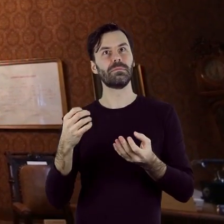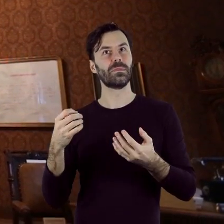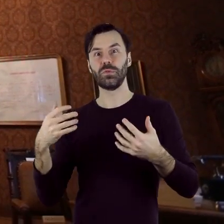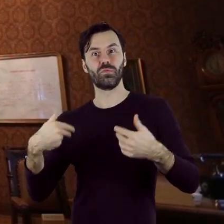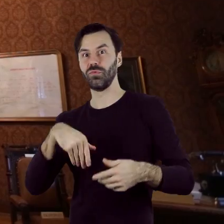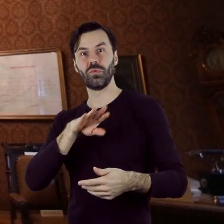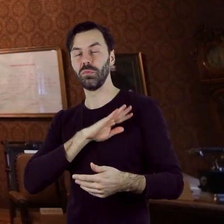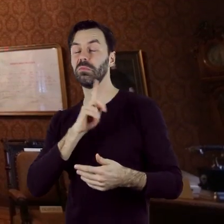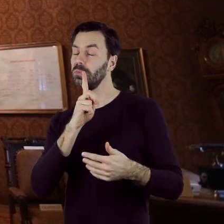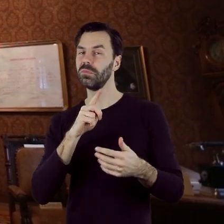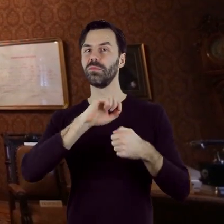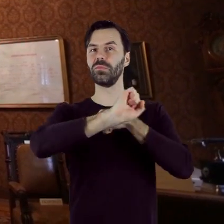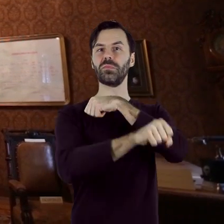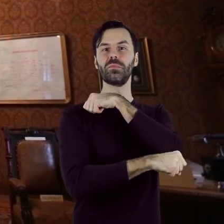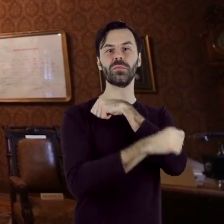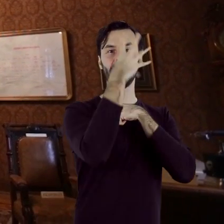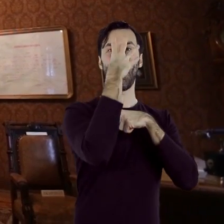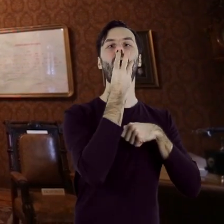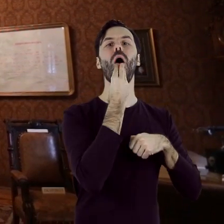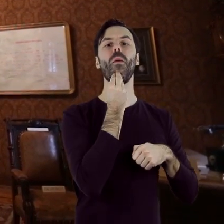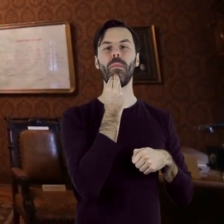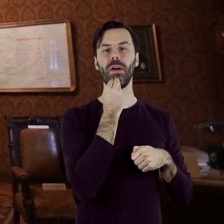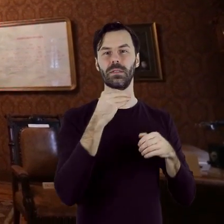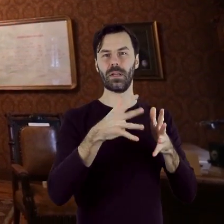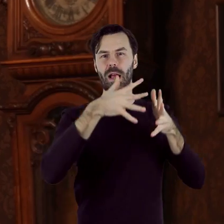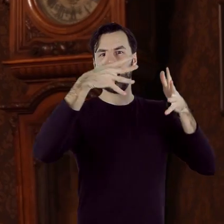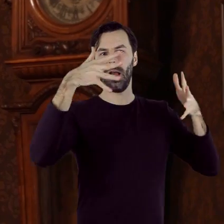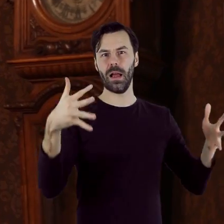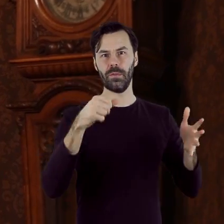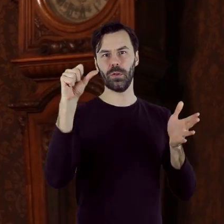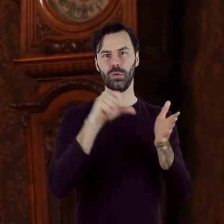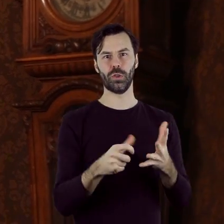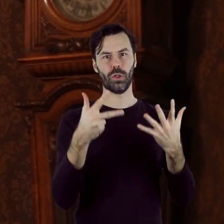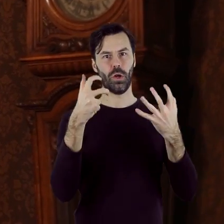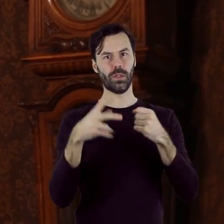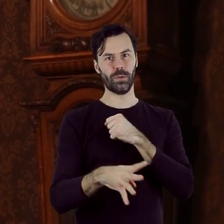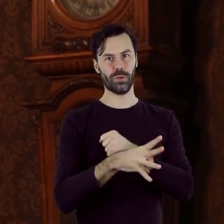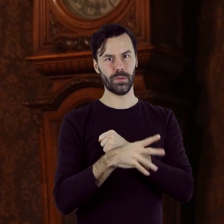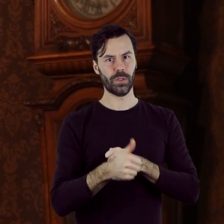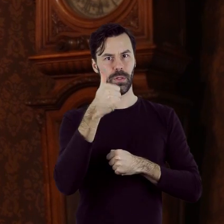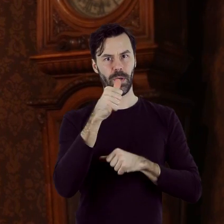ścianie naprzeciwko wejścia jego okazały portret z 1891 roku.